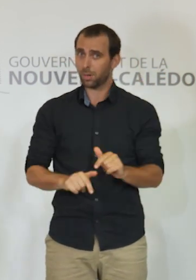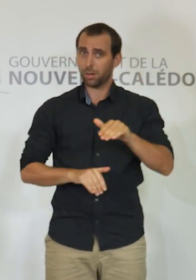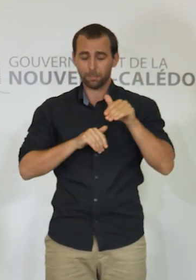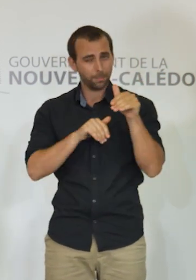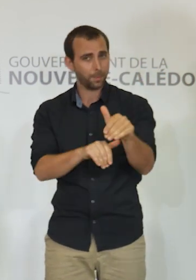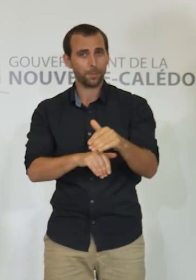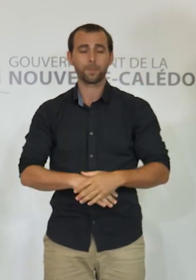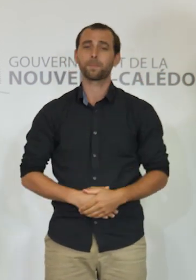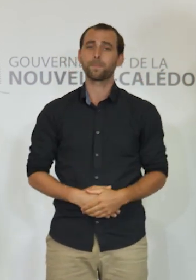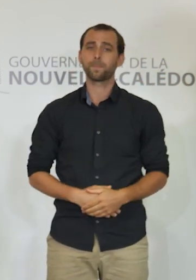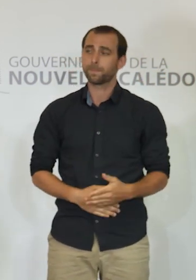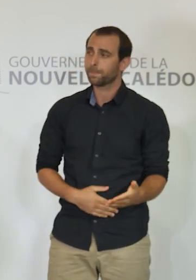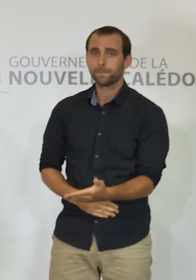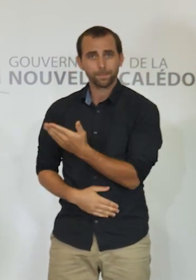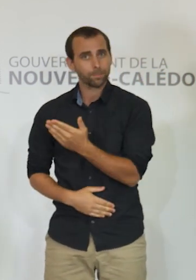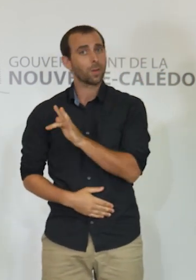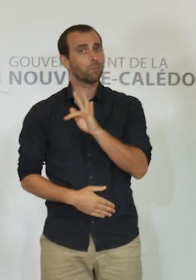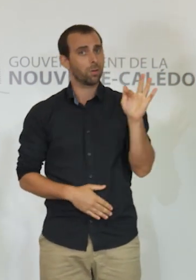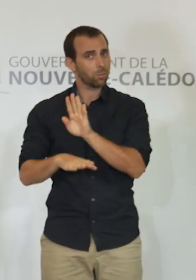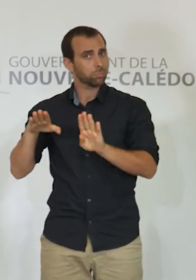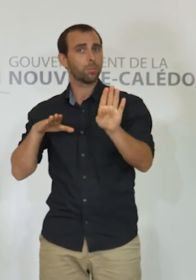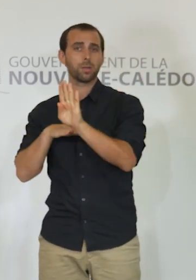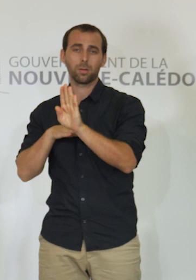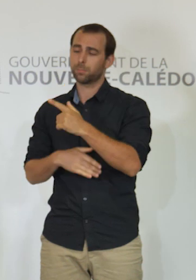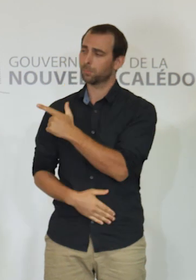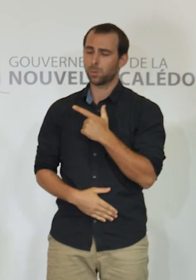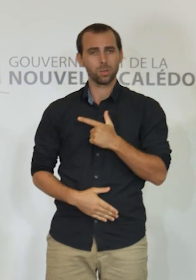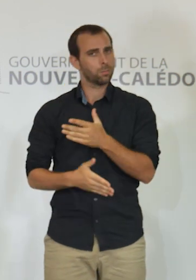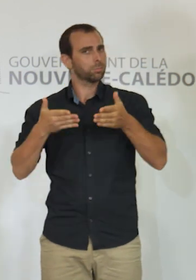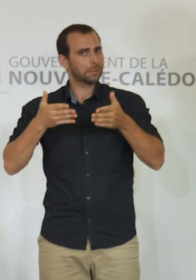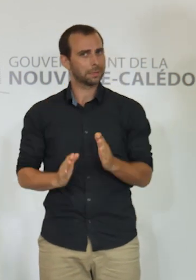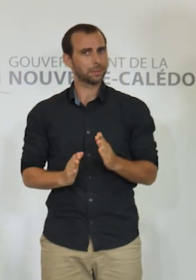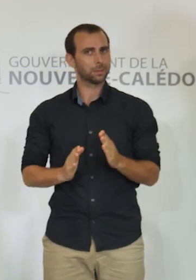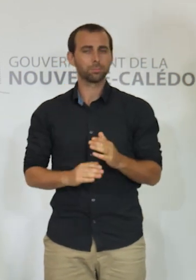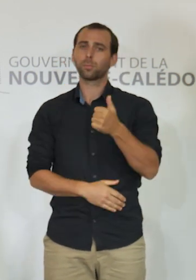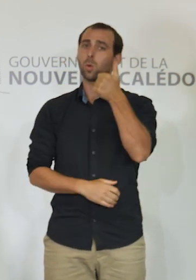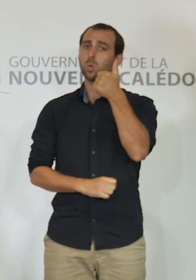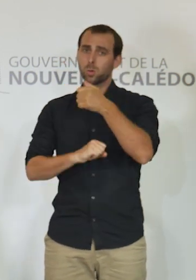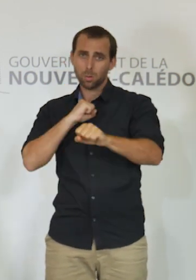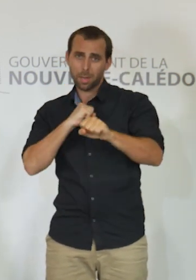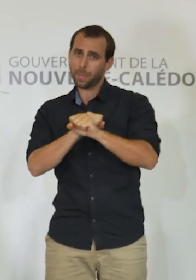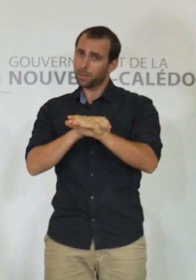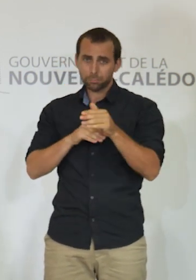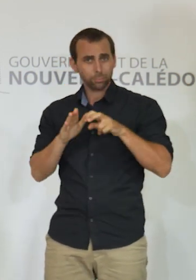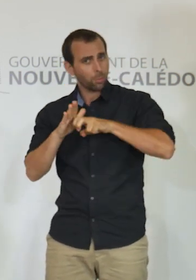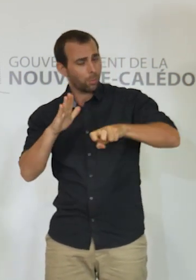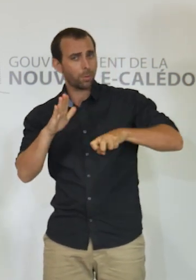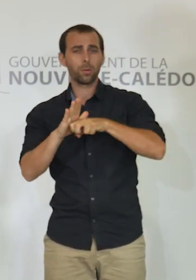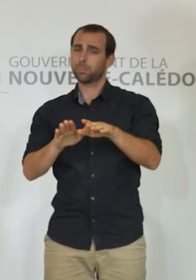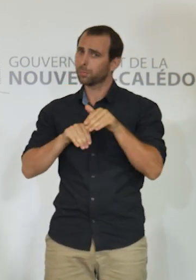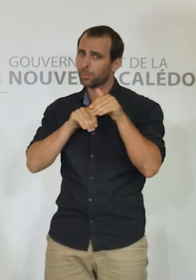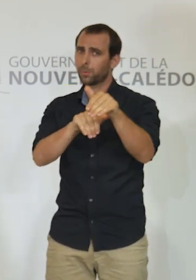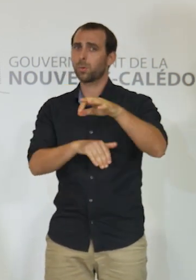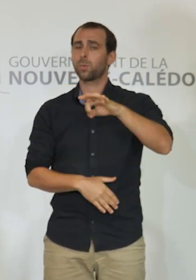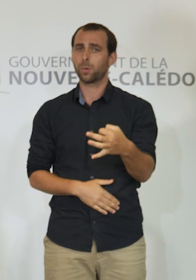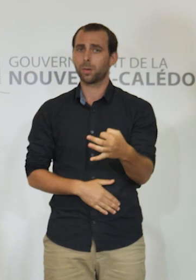Avec le Haut-Commissaire, nous avons donc décidé de prolonger le confinement d'une semaine encore, dans les